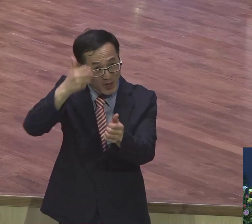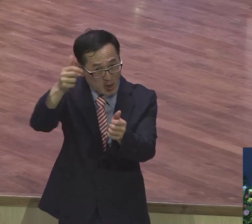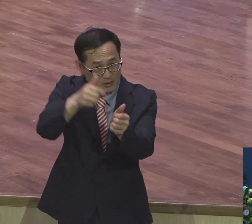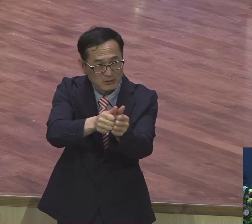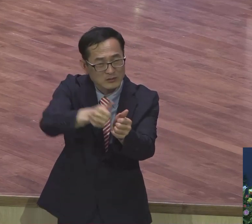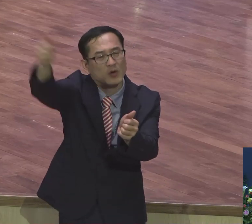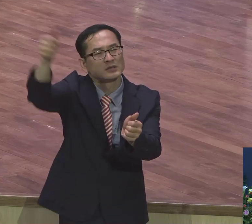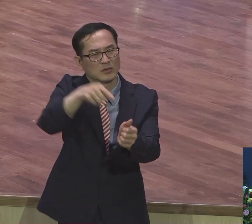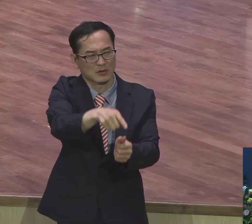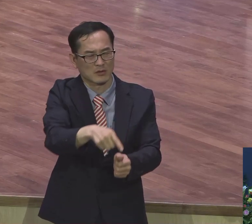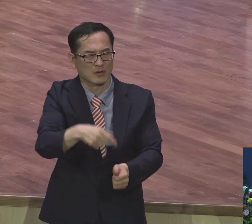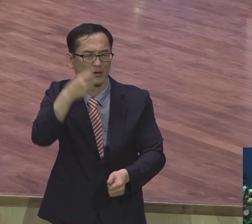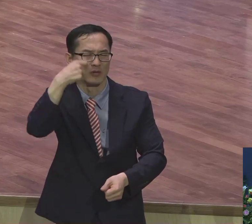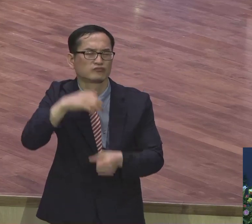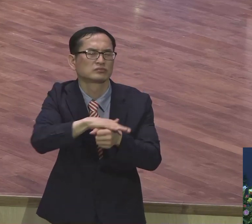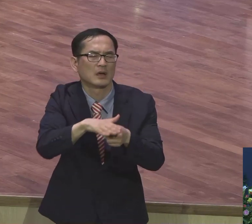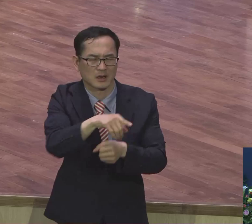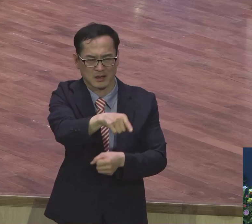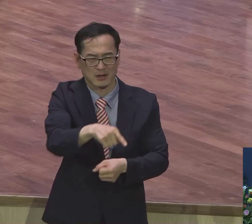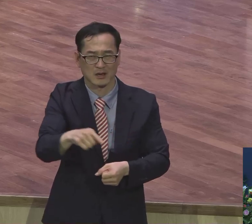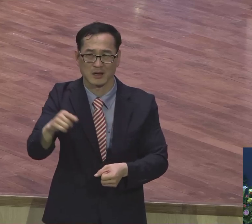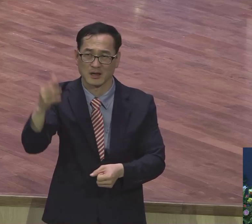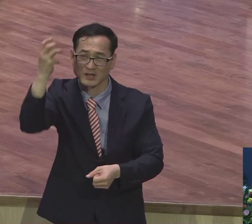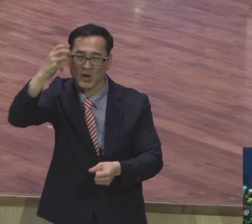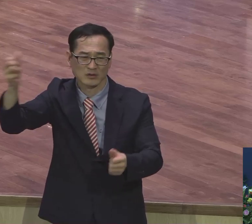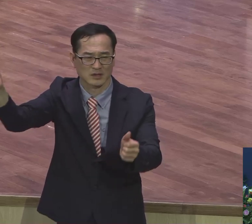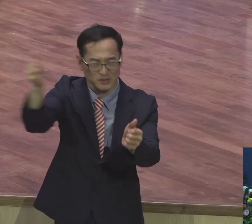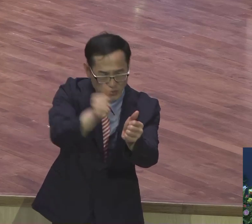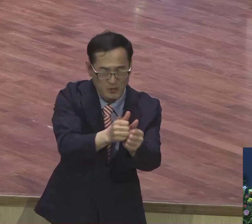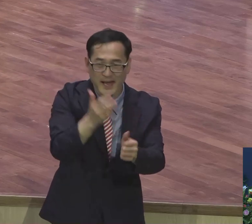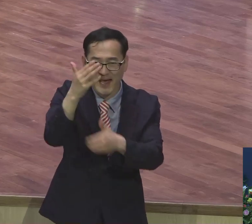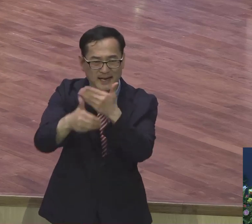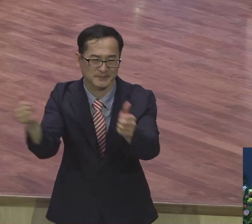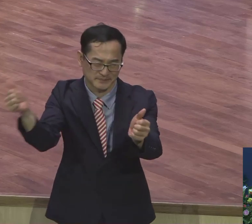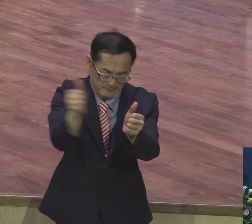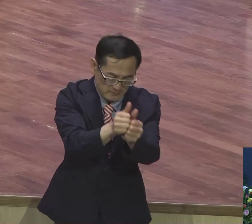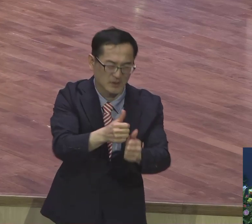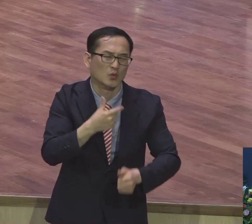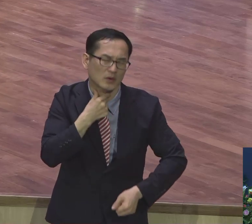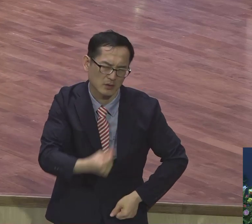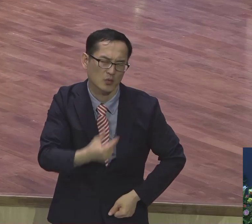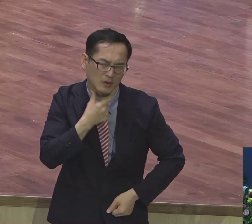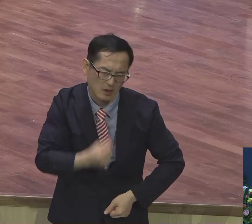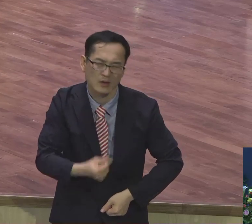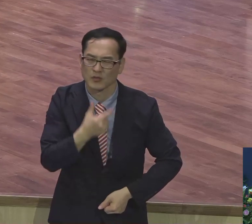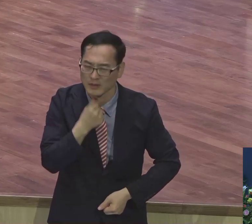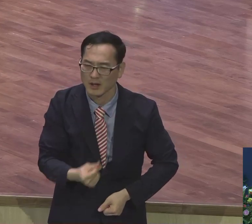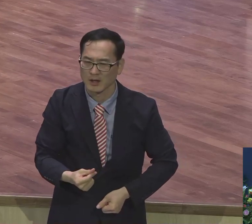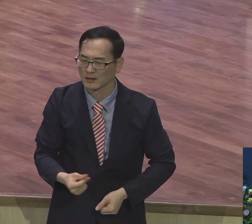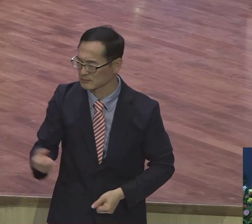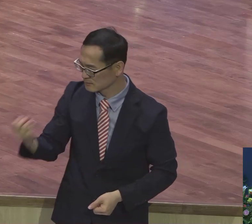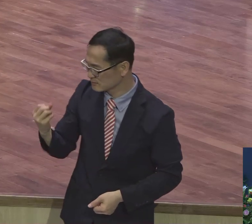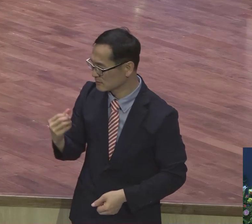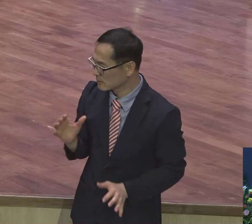영혼이 돌아오기를 바란다. 당신이 정말 살아나기를 바란다.